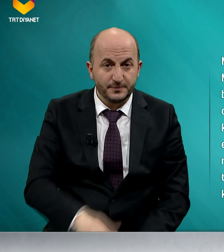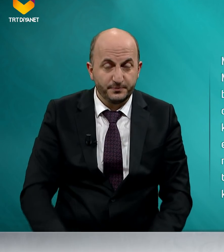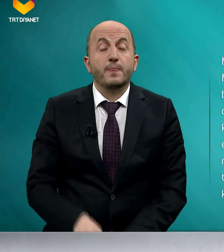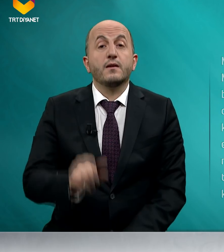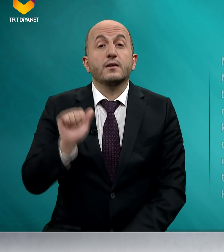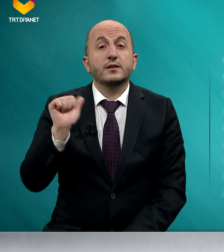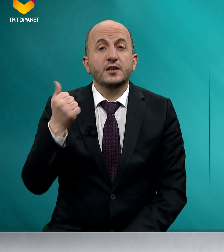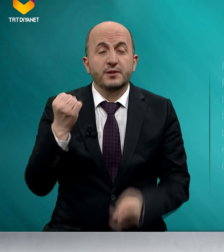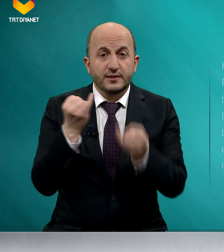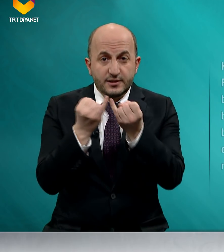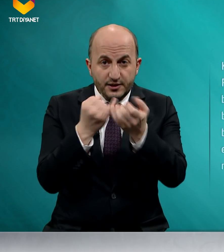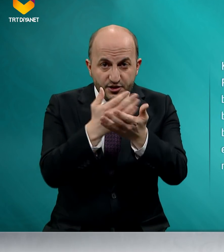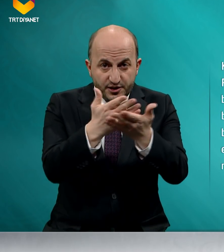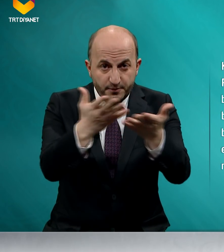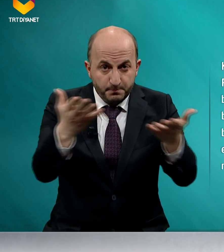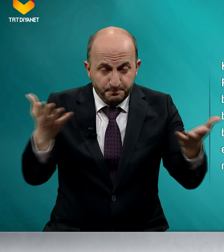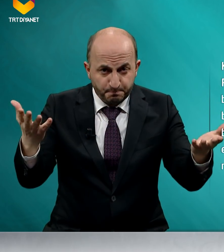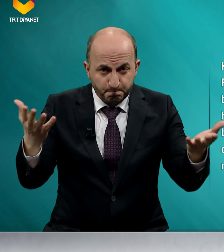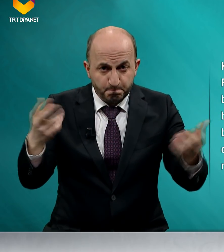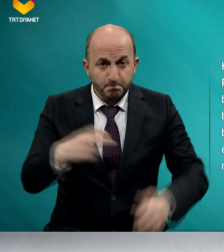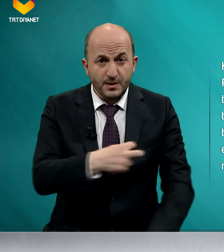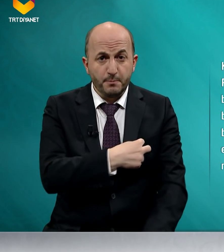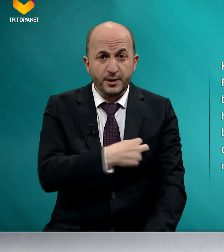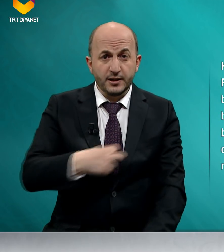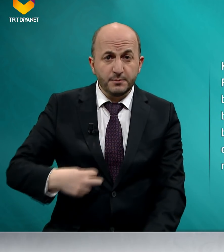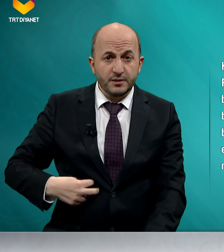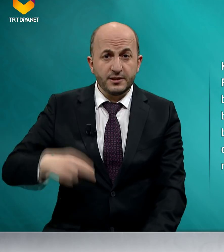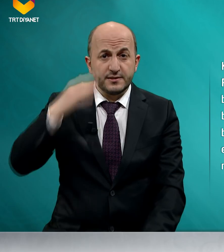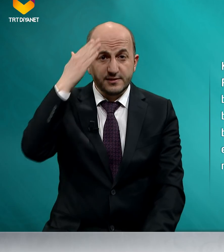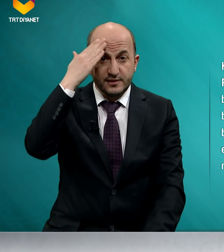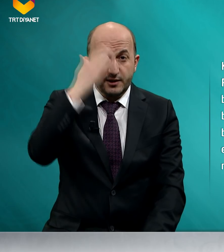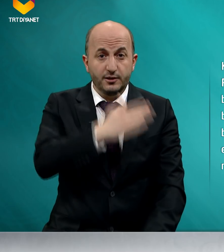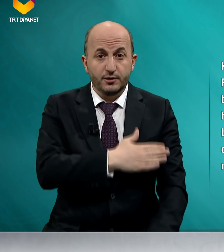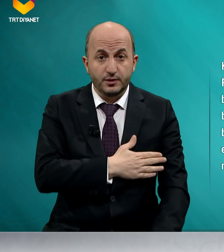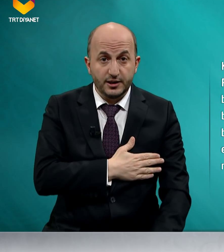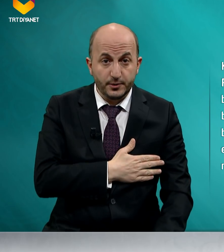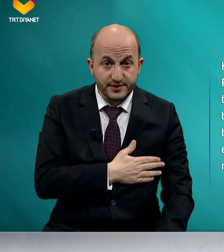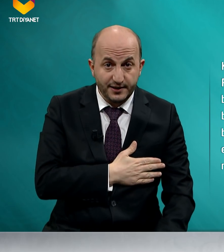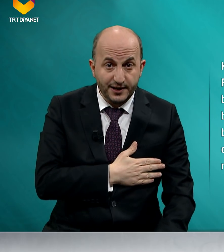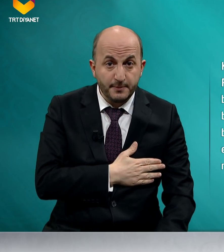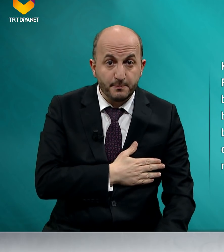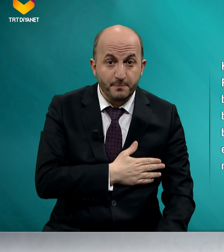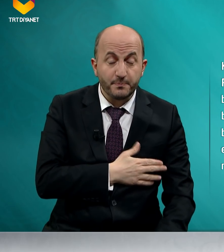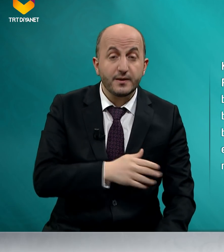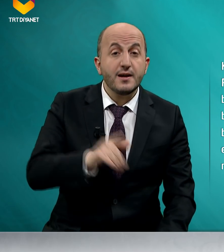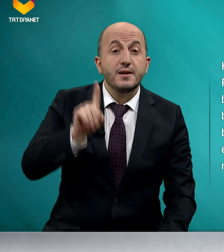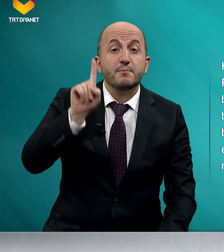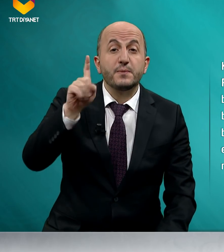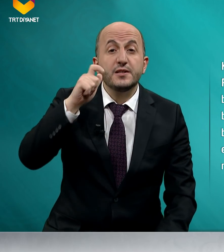Kıymetli kardeşlerim, Peygamberimiz sallallahu aleyhi ve sellem, Bir